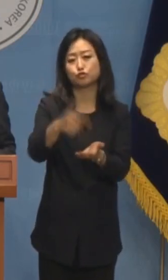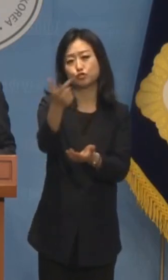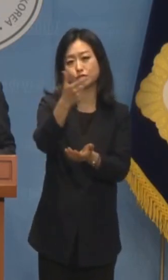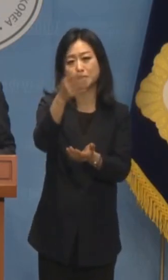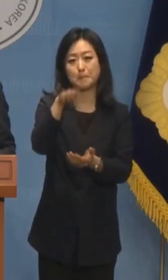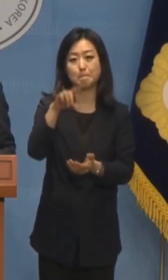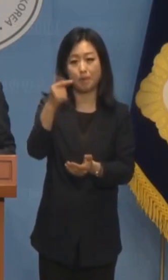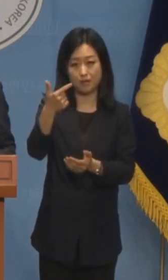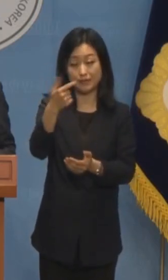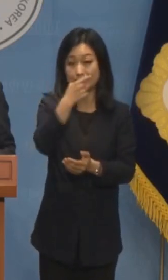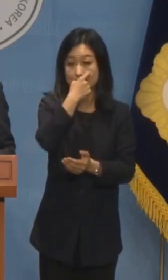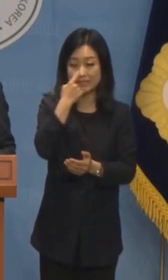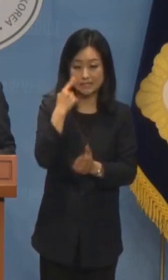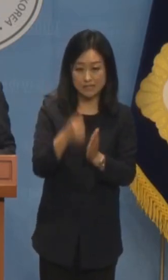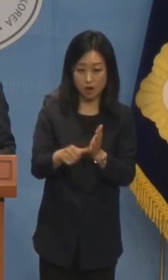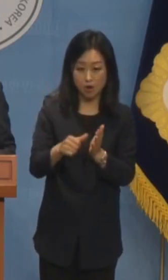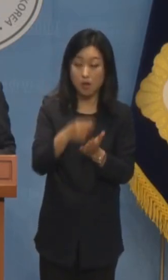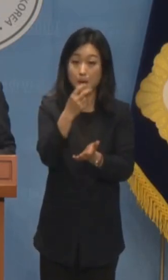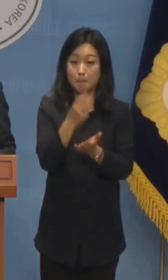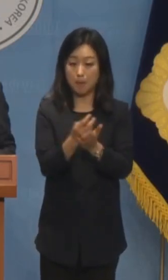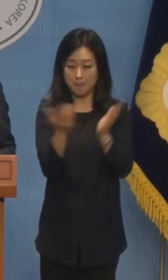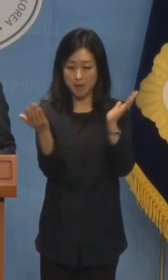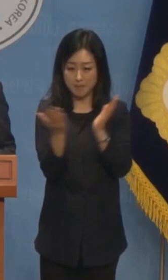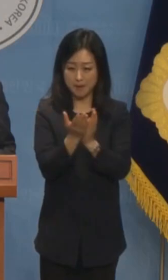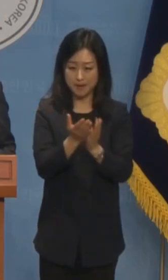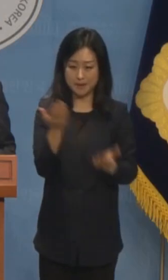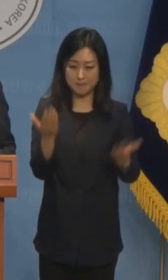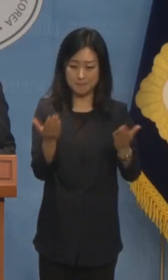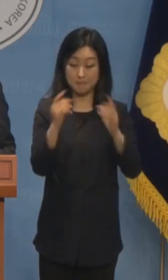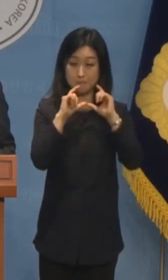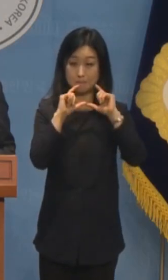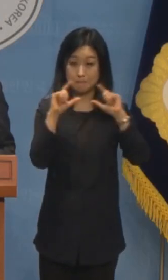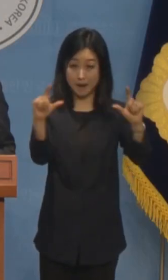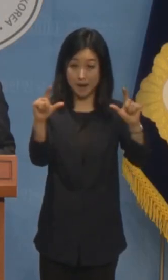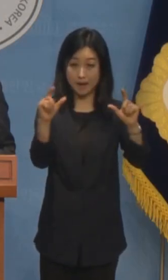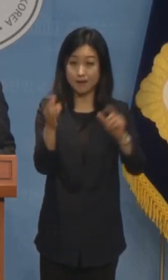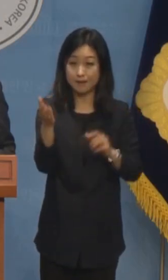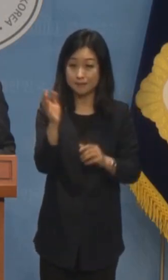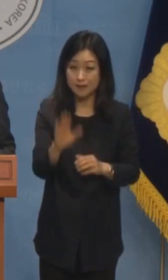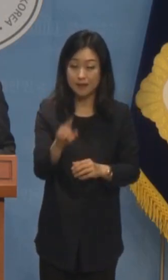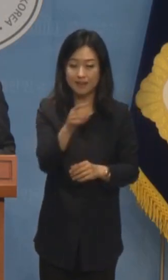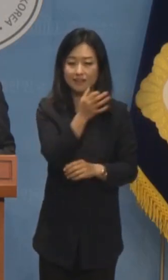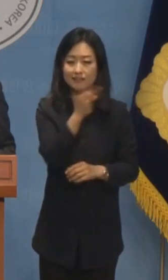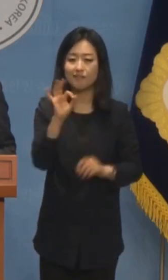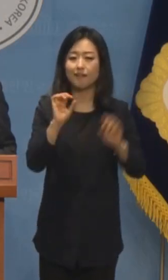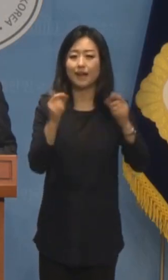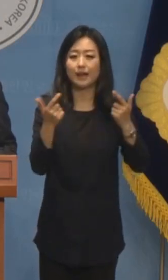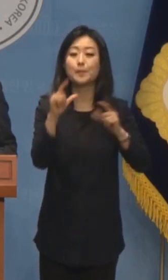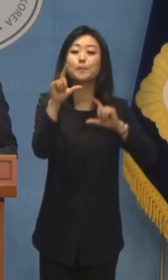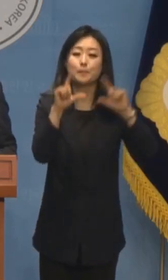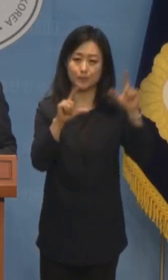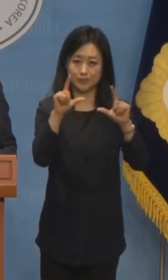증거와 법리에 따라 내린 판단을 어떻게든 부정해보려는 시도입니다.